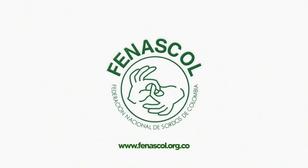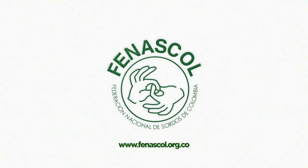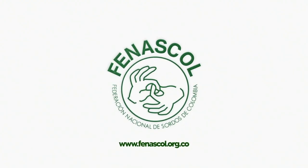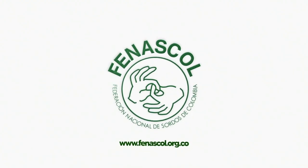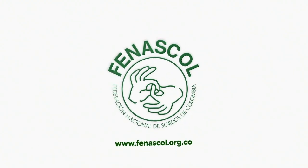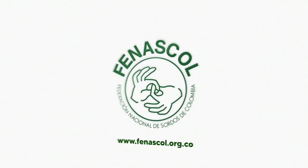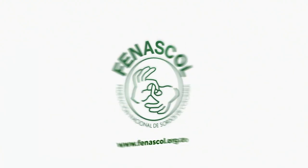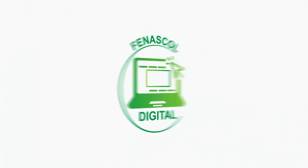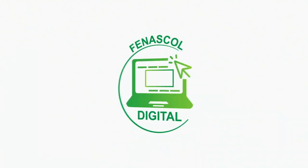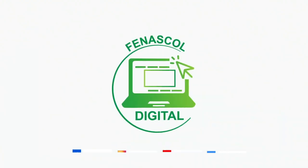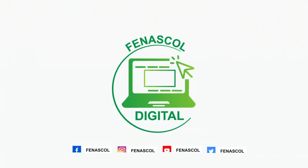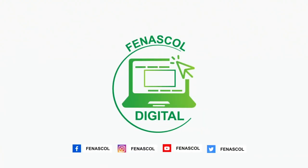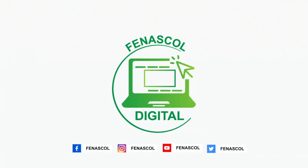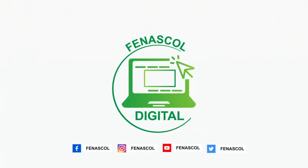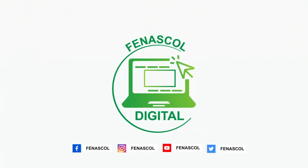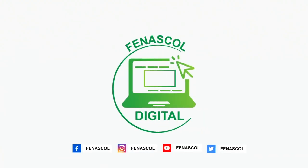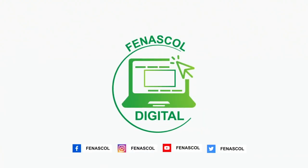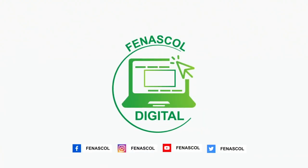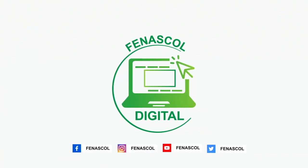No. No.